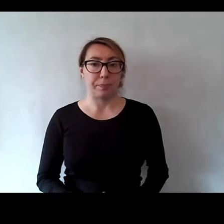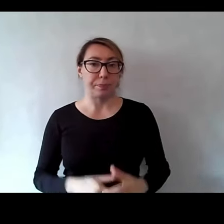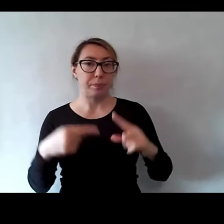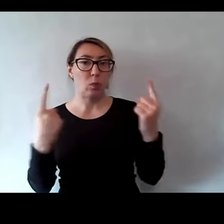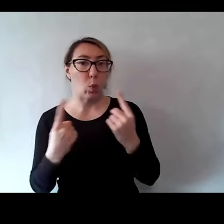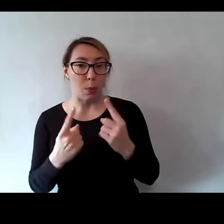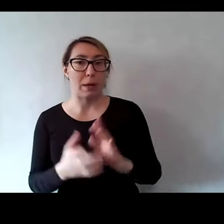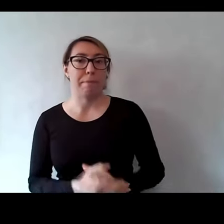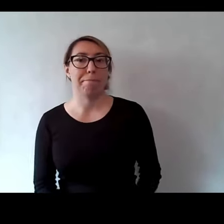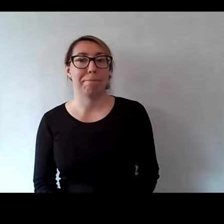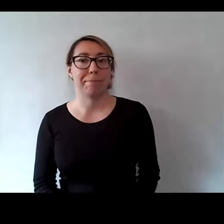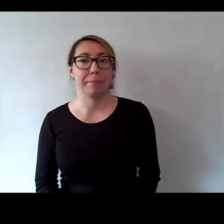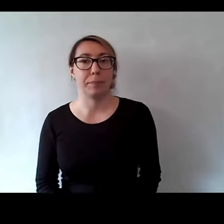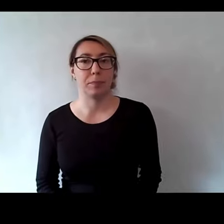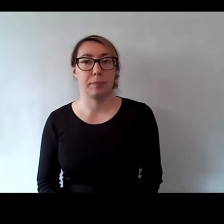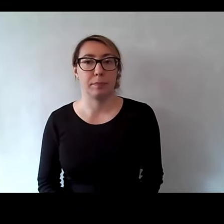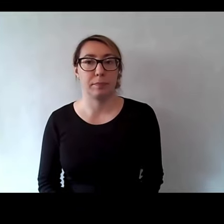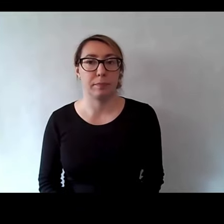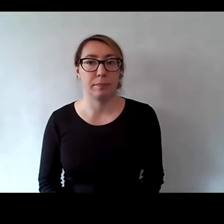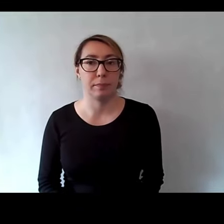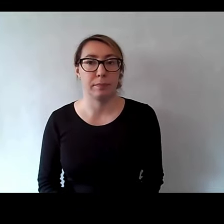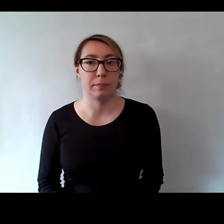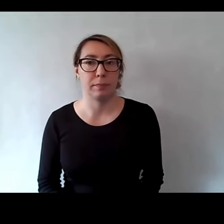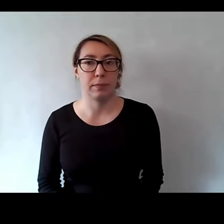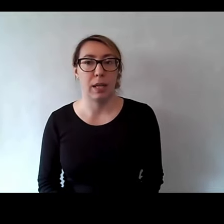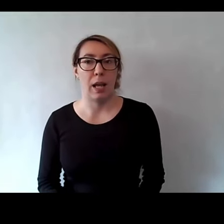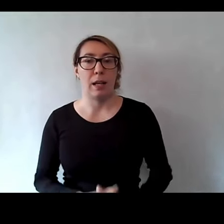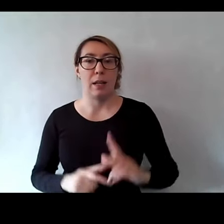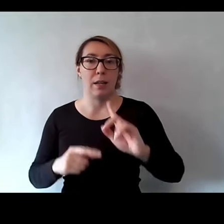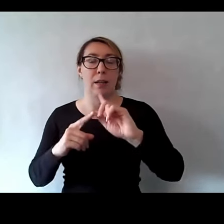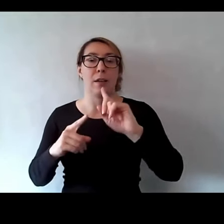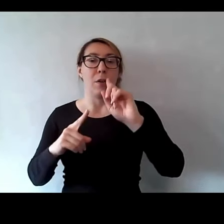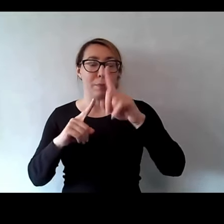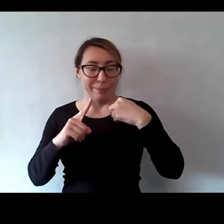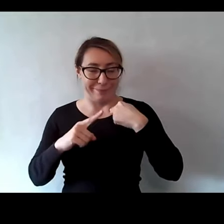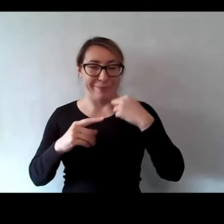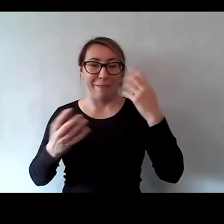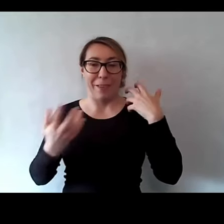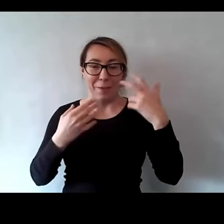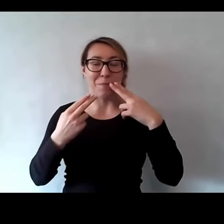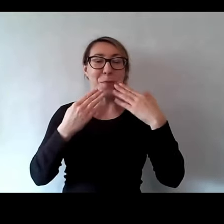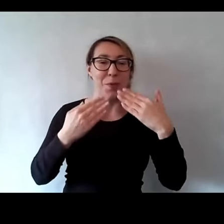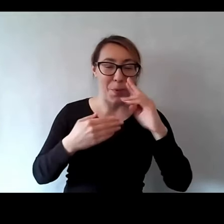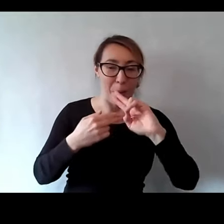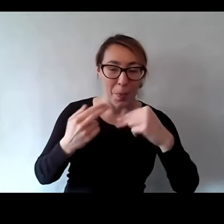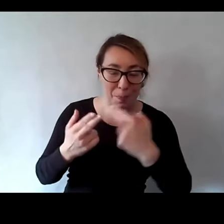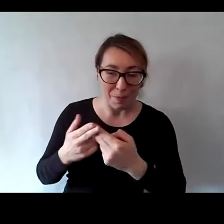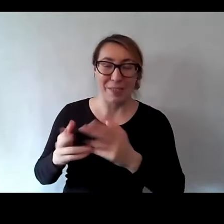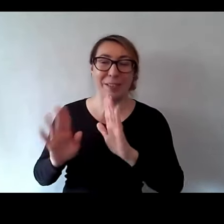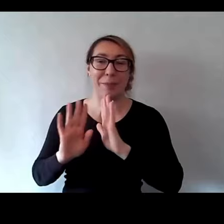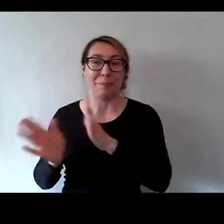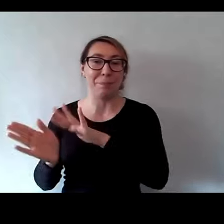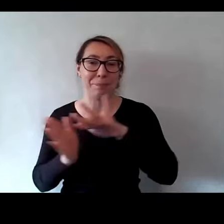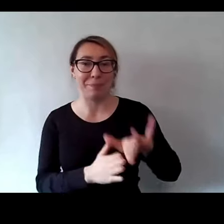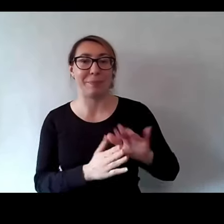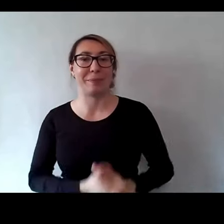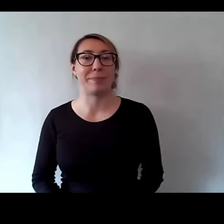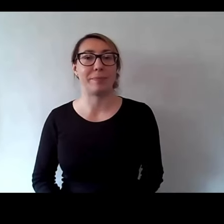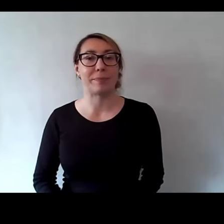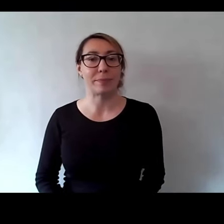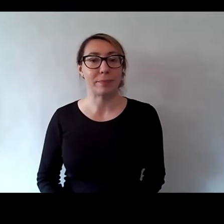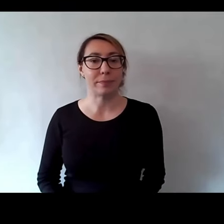Tak, właśnie dostała bezpośrednią wiadomość z podziękowaniem za tę odpowiedź, także mamy ten temat. A jeszcze